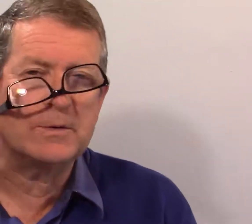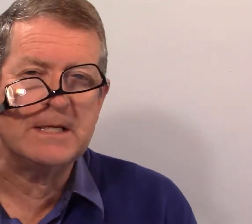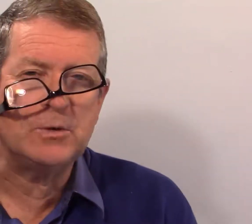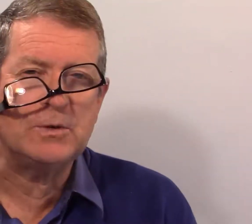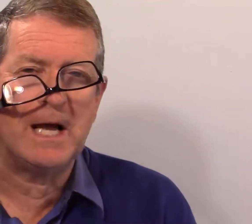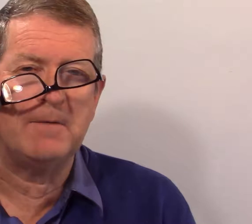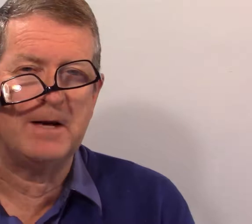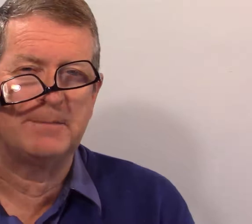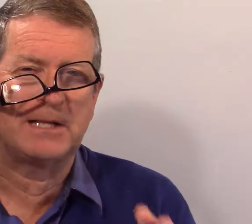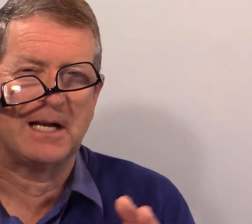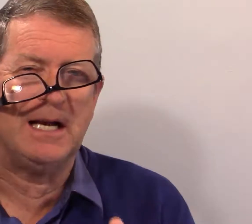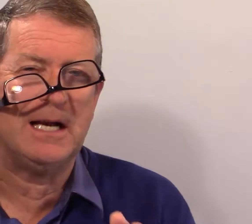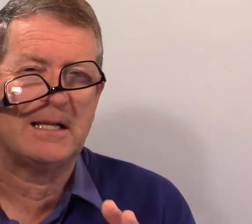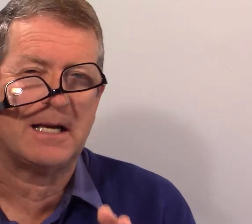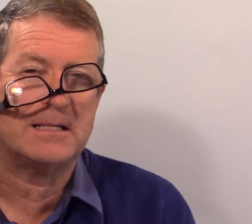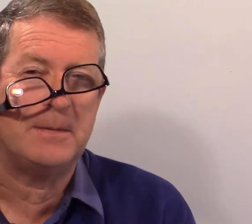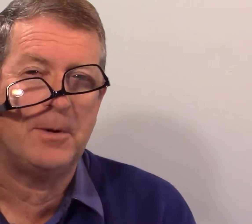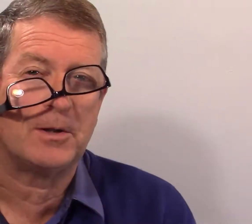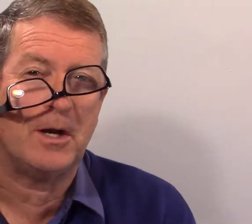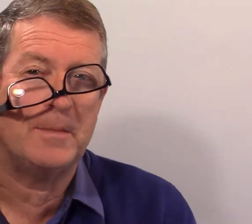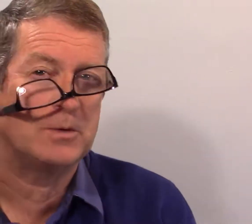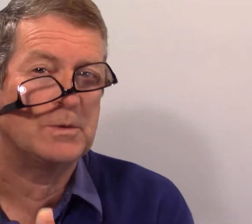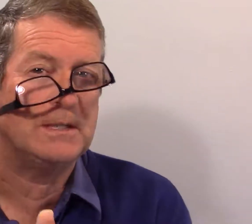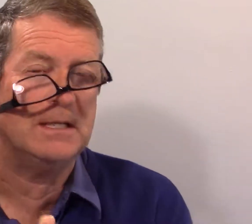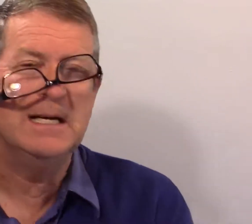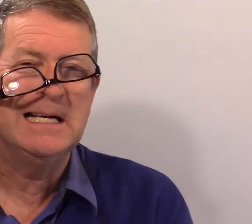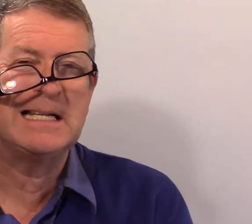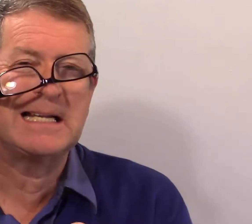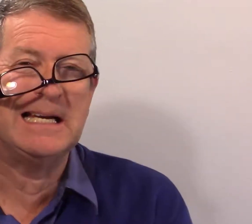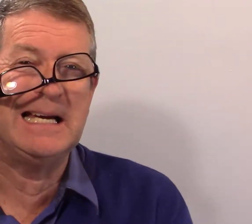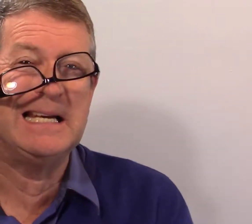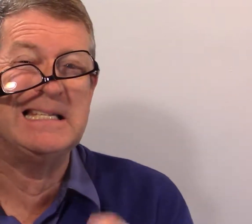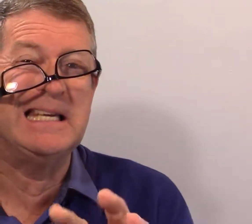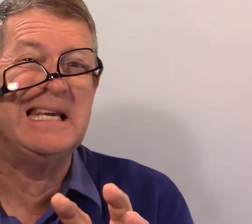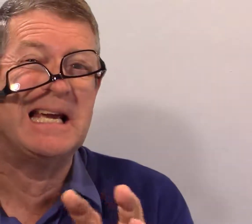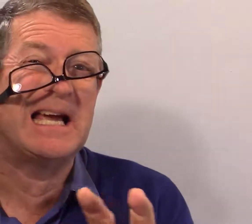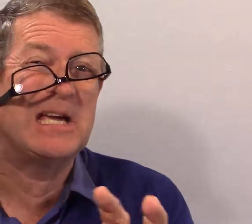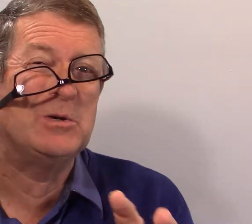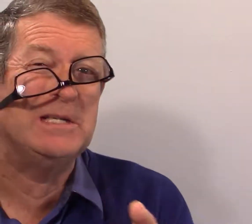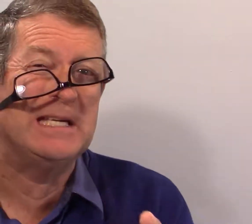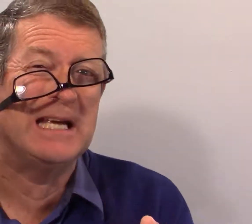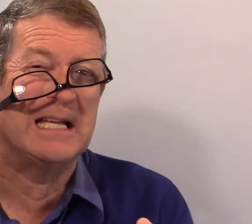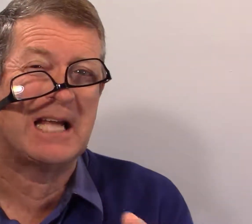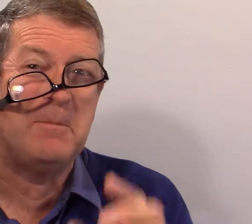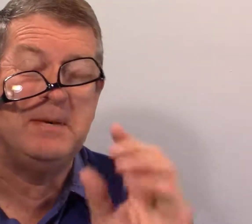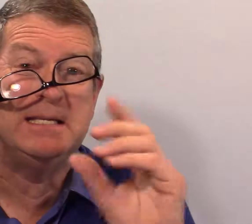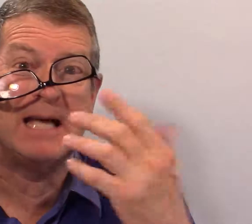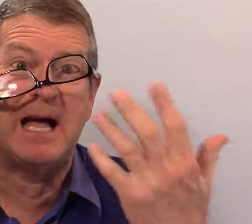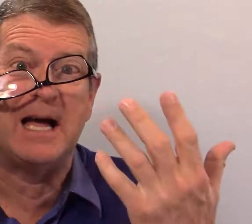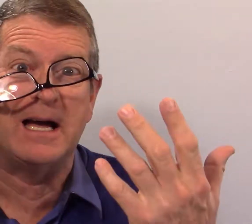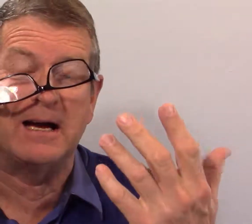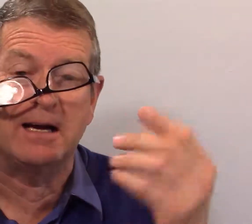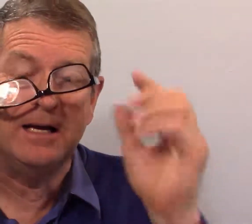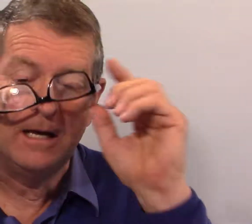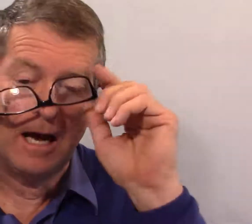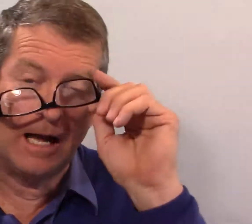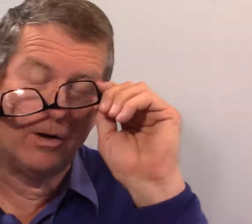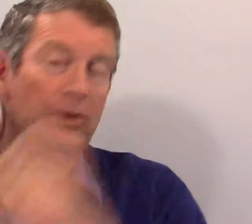nous allons étudier un verbe très, très important, mais aussi très irrégulier, très bizarre.